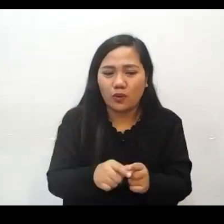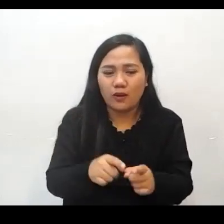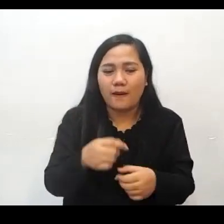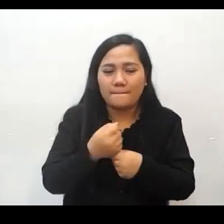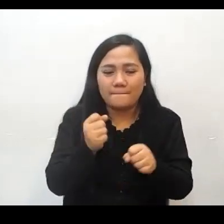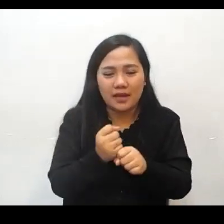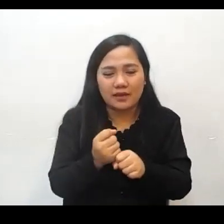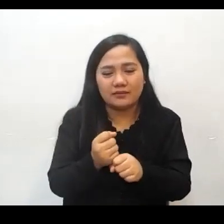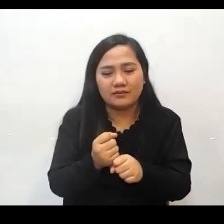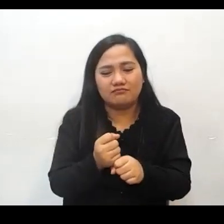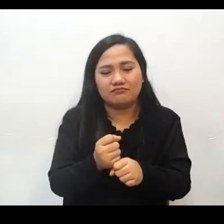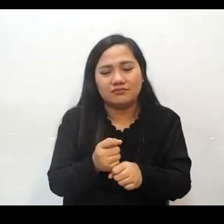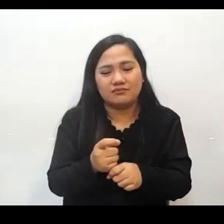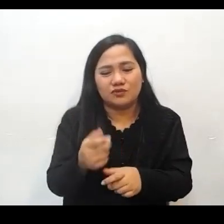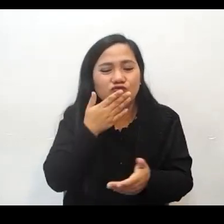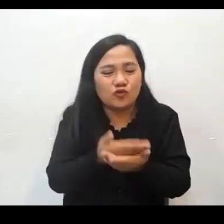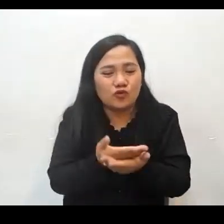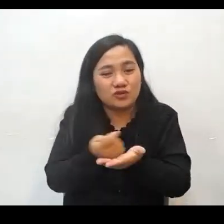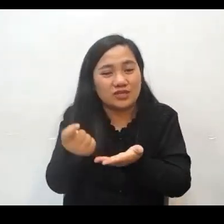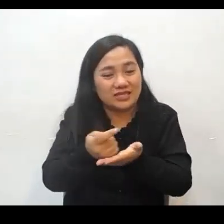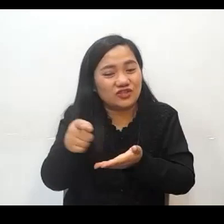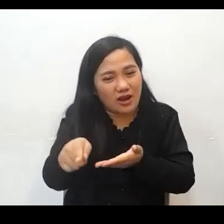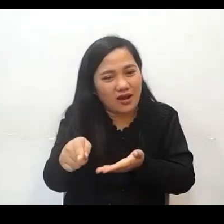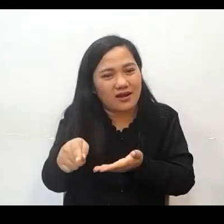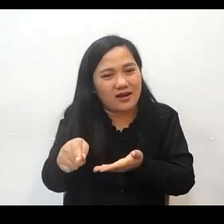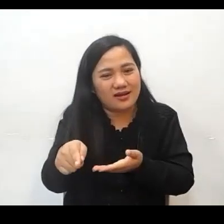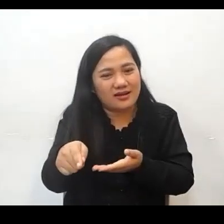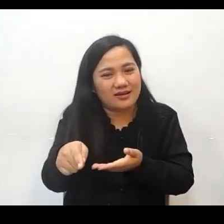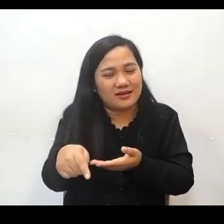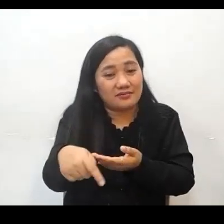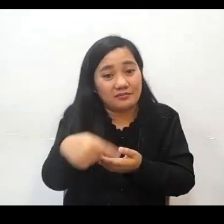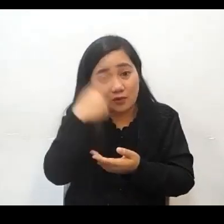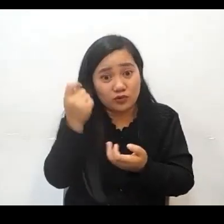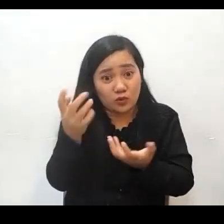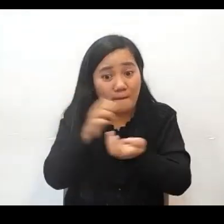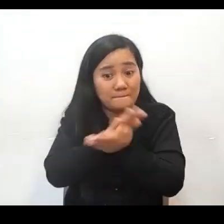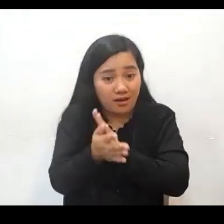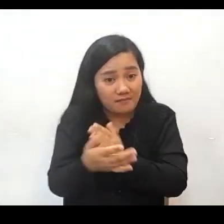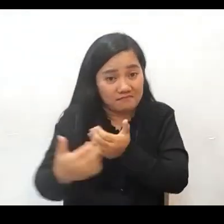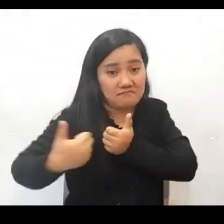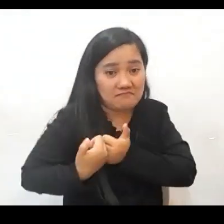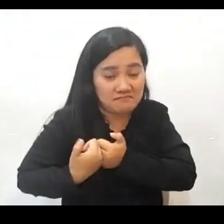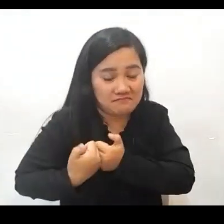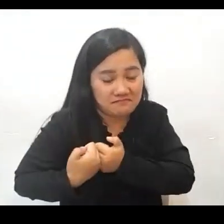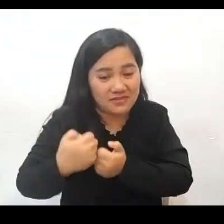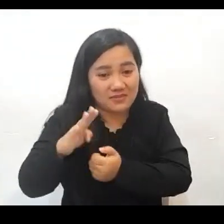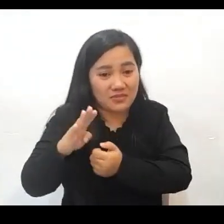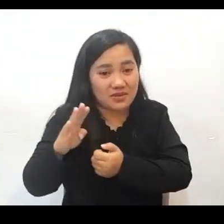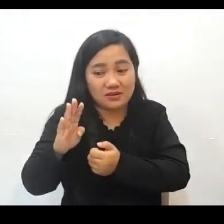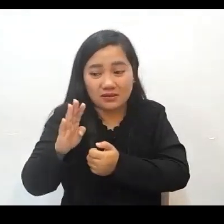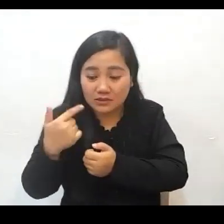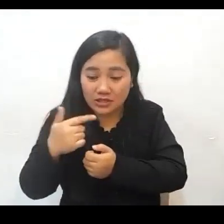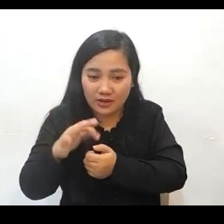girlfriend. Kaya magpapadala sila ng mensahe at tatatruhin at itatrato ka ng maayos at gagawin girlfriend. that